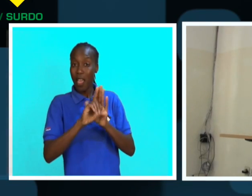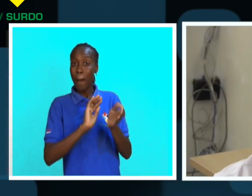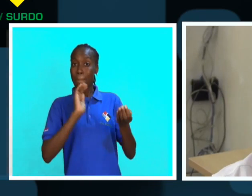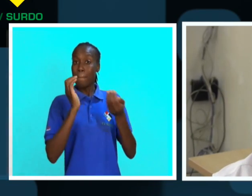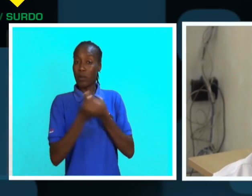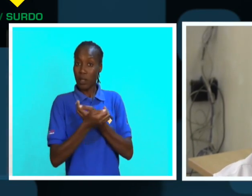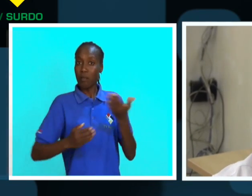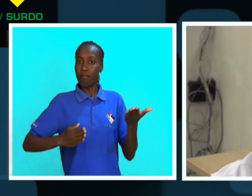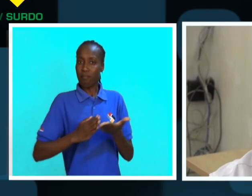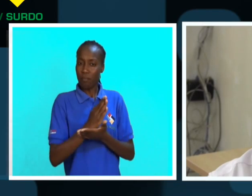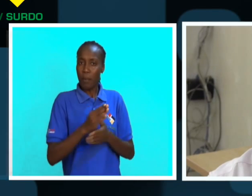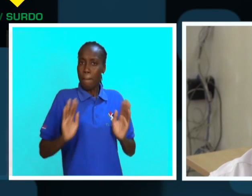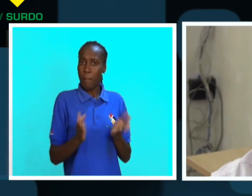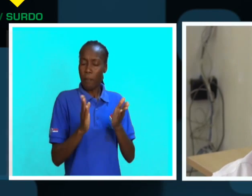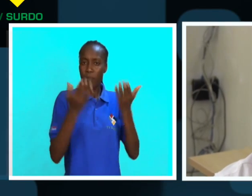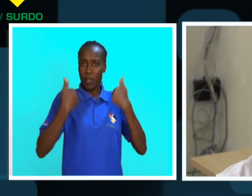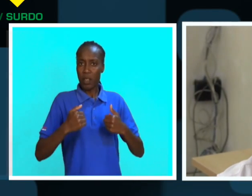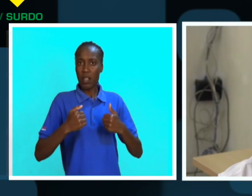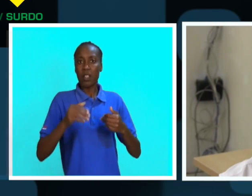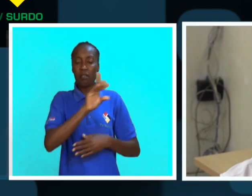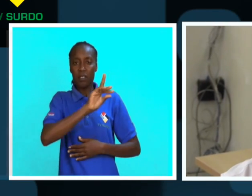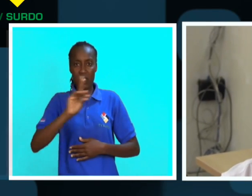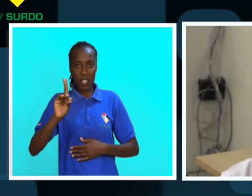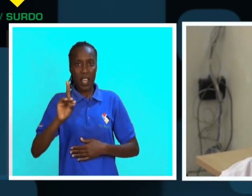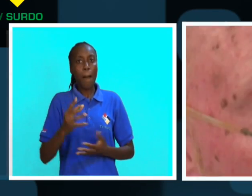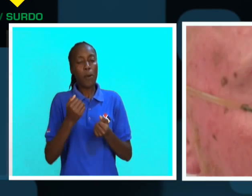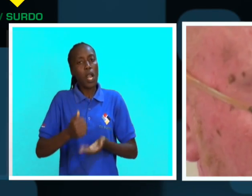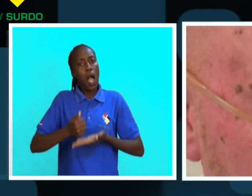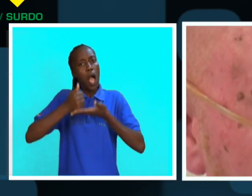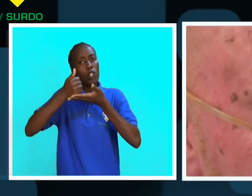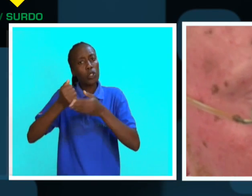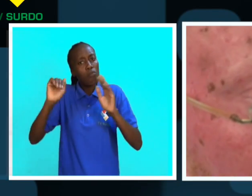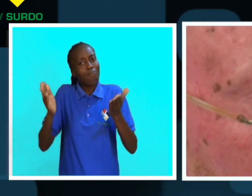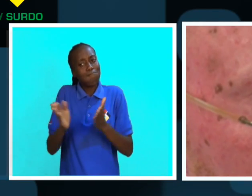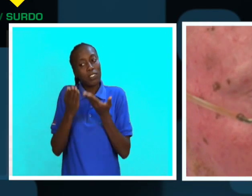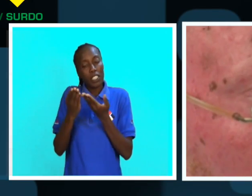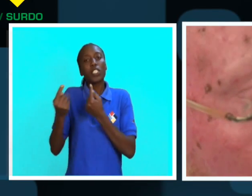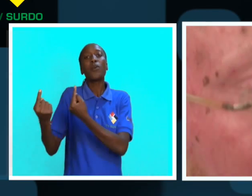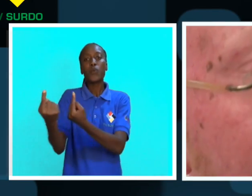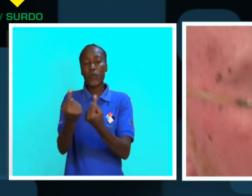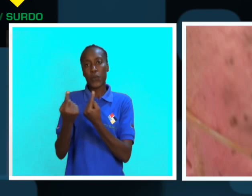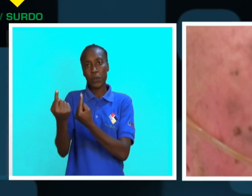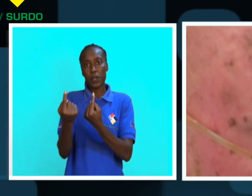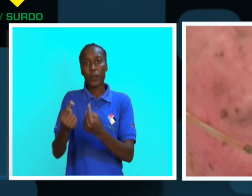de proteção e promoção dos direitos das pessoas com deficiência vai ajudar a combater este mal.